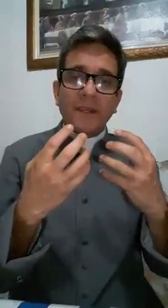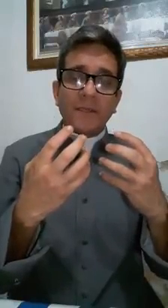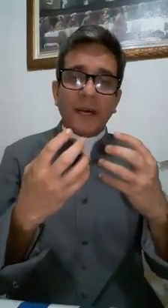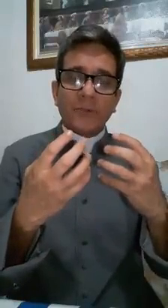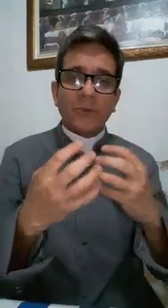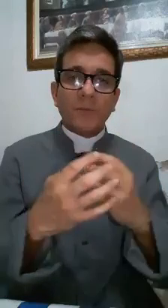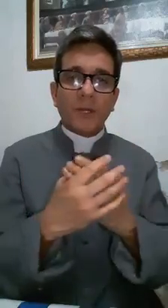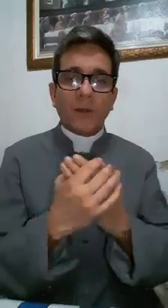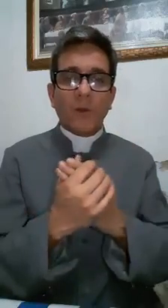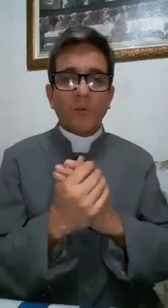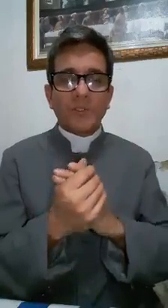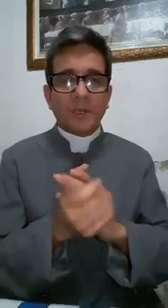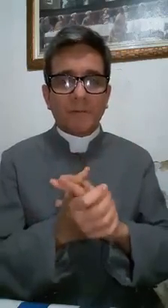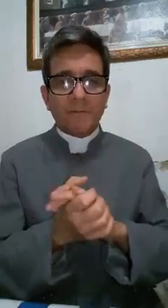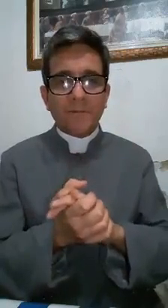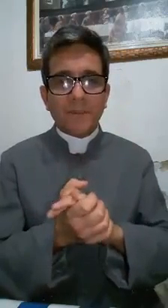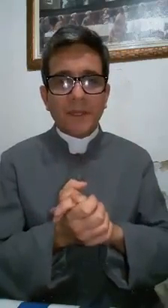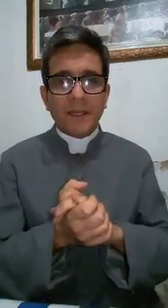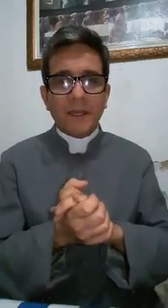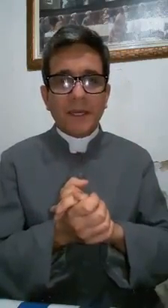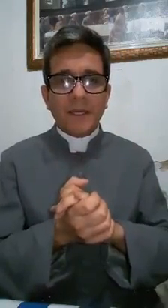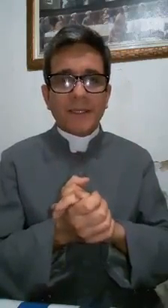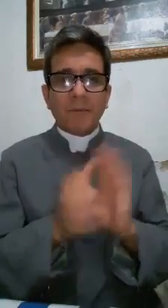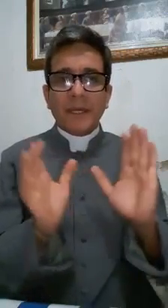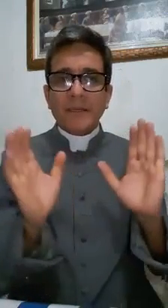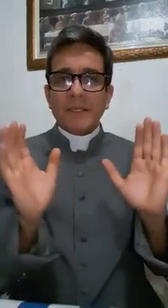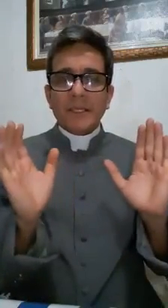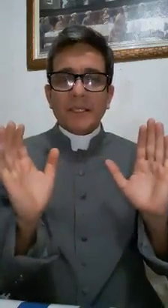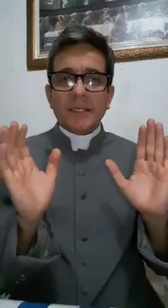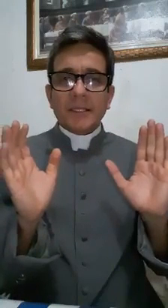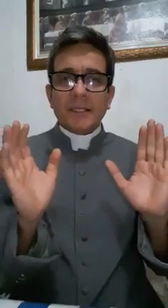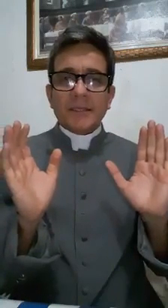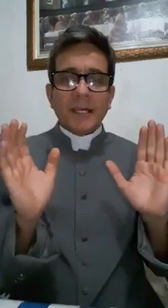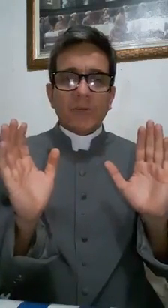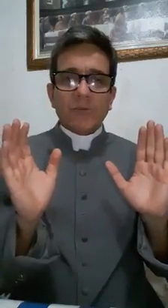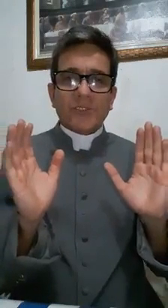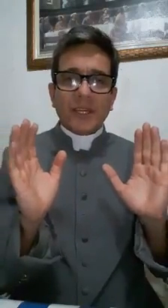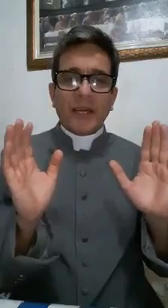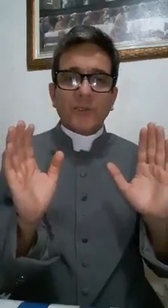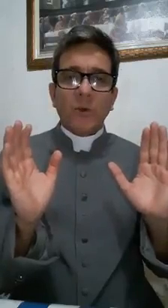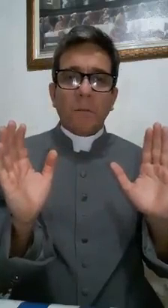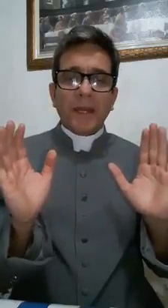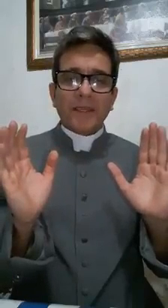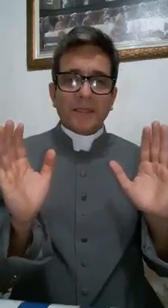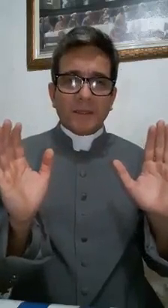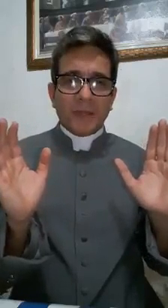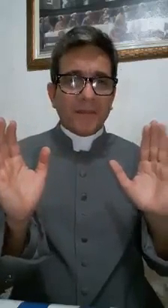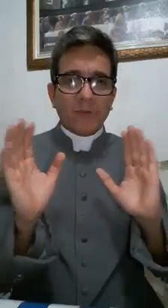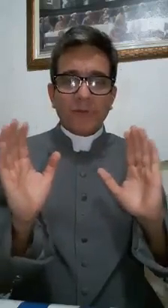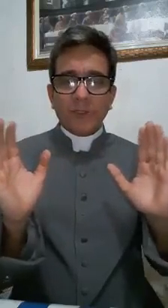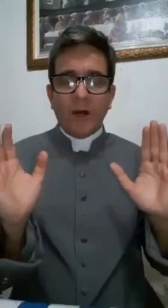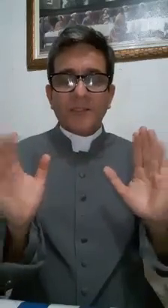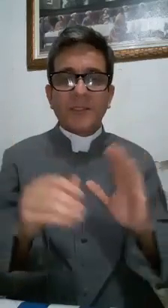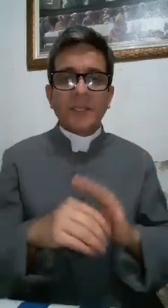infectado pela corrupção. Também não será surpresa para nenhum de nós